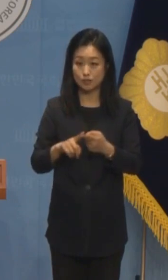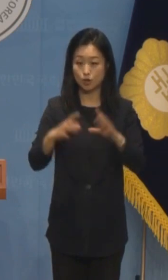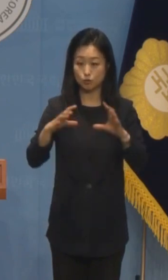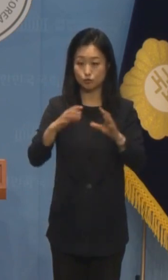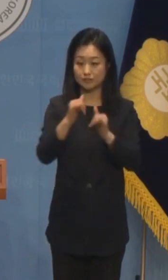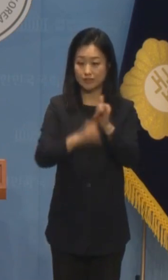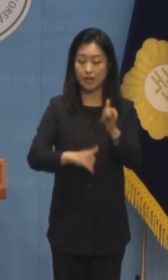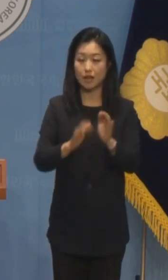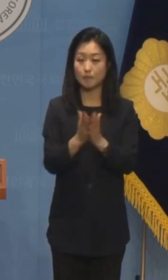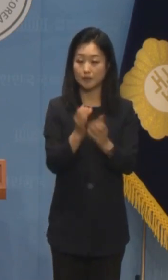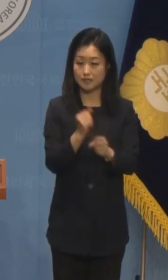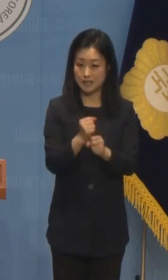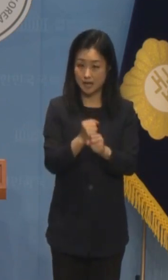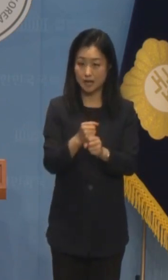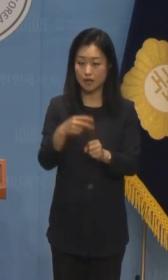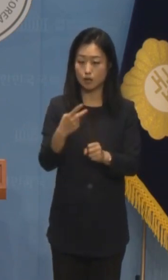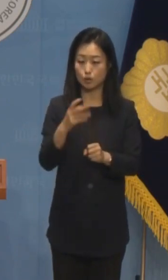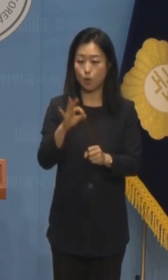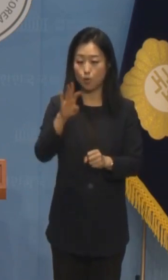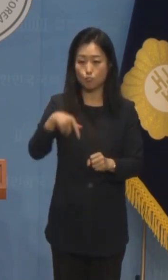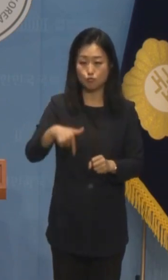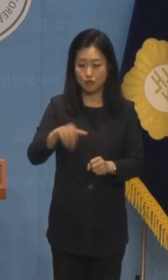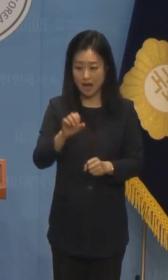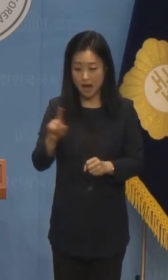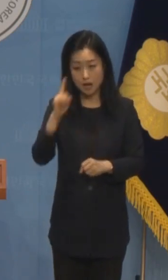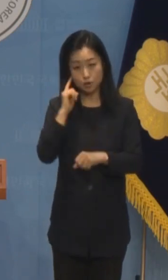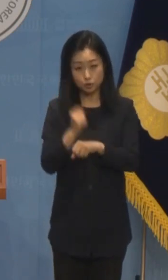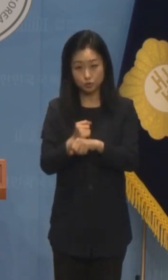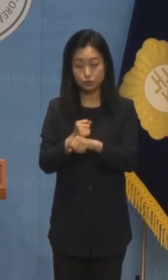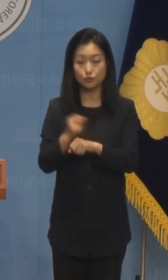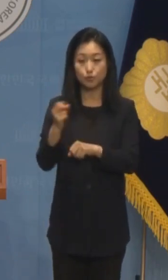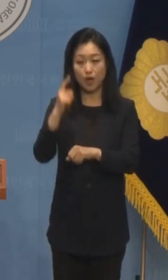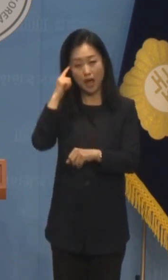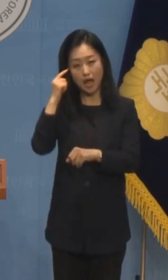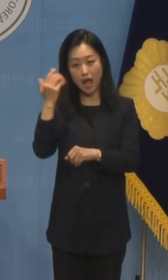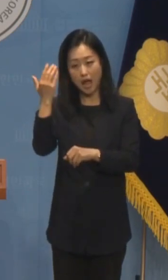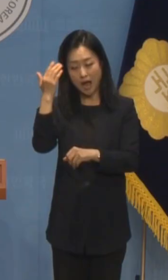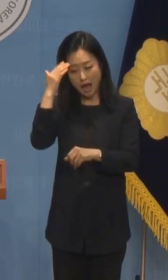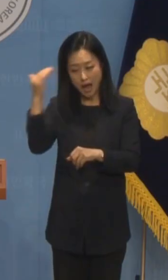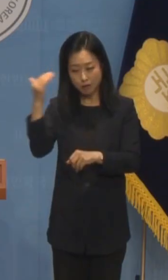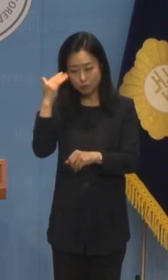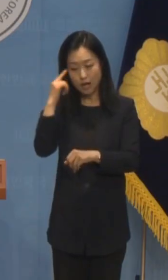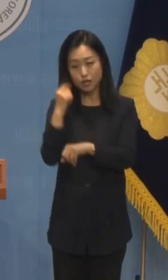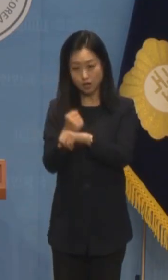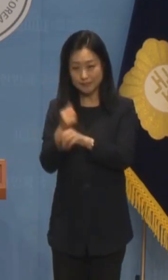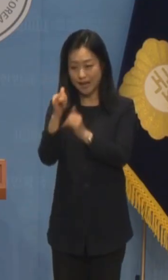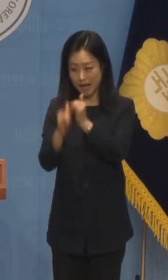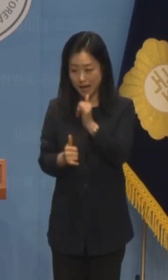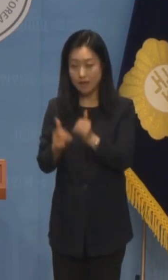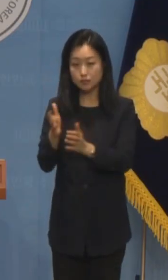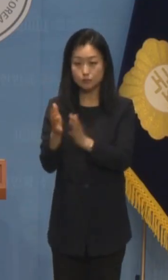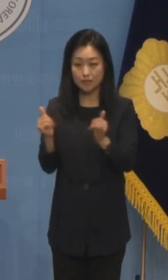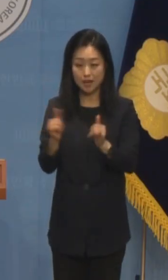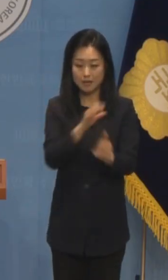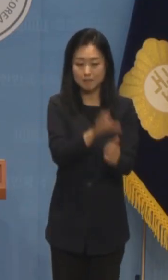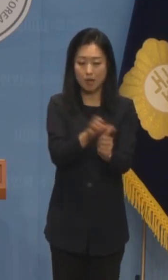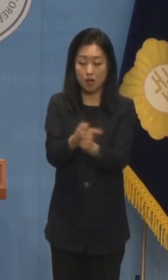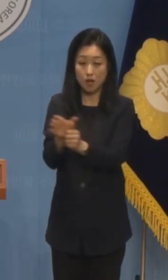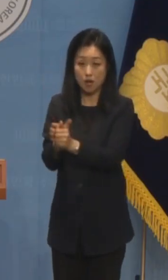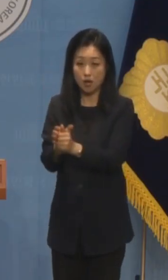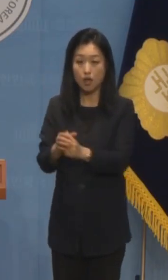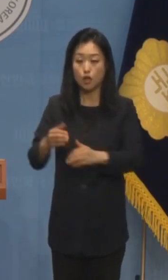동북아역사재단, 한국학중앙연구원, 독립기념관 등 주요 역사기관에 임명해